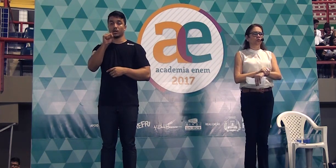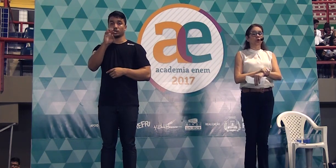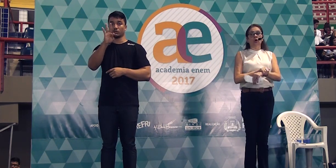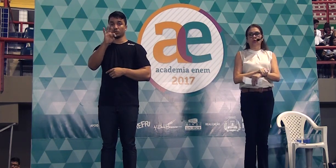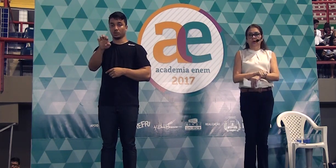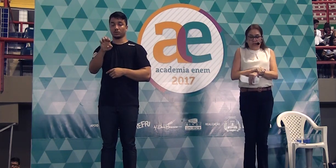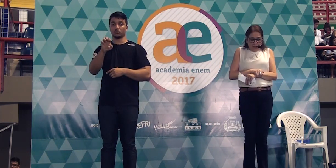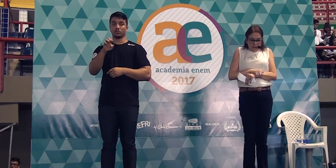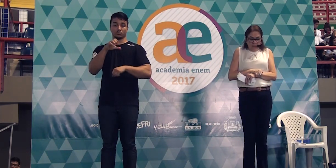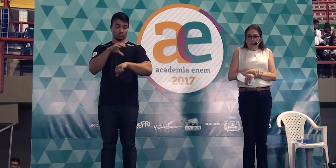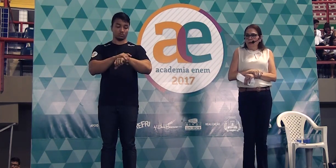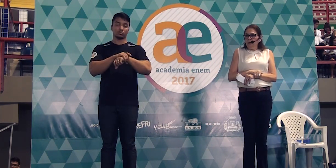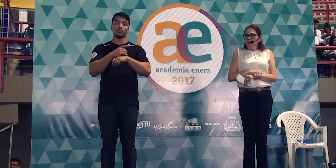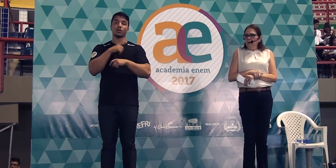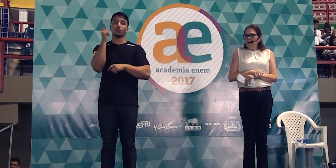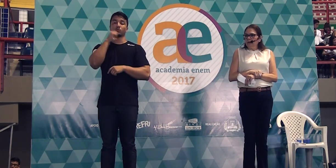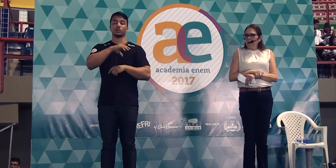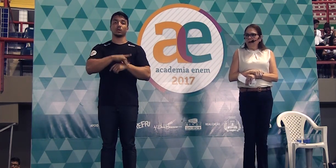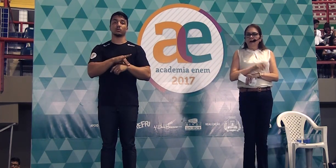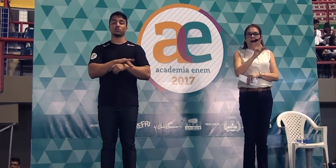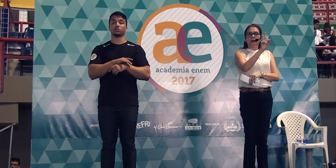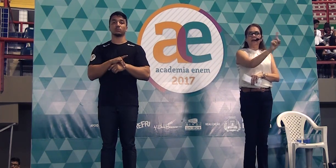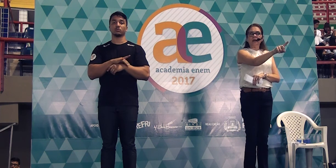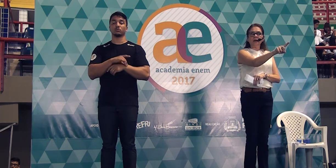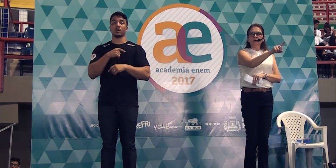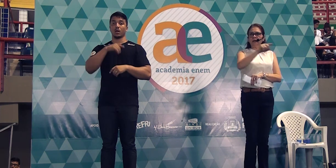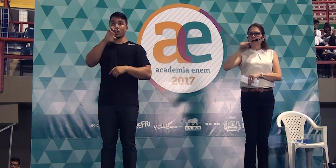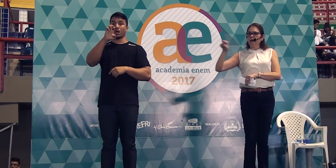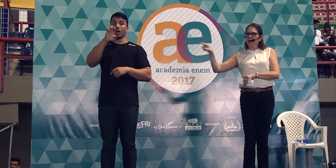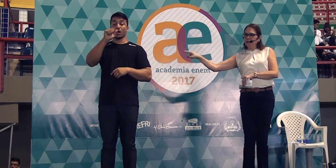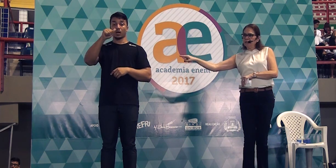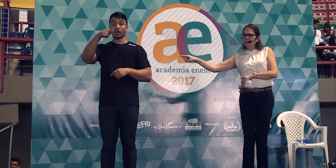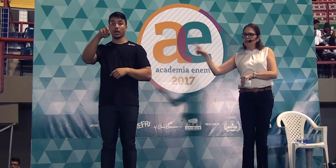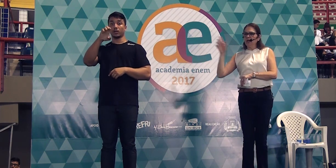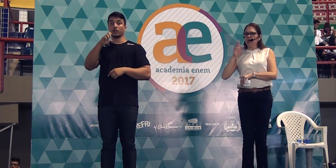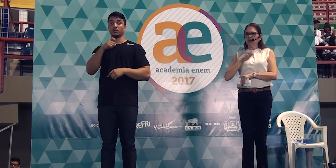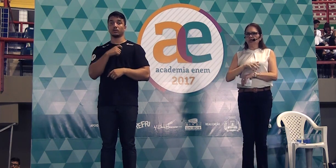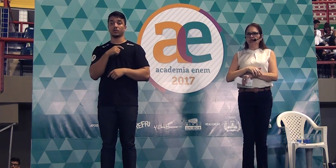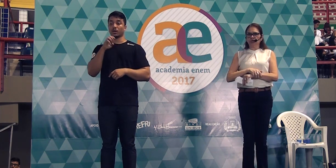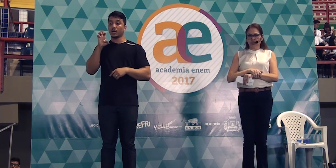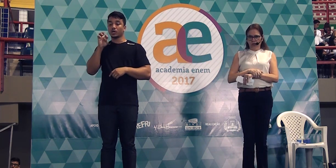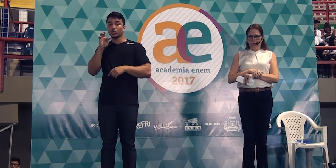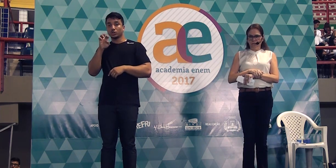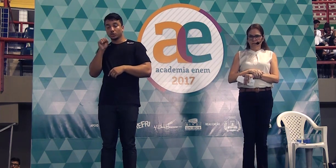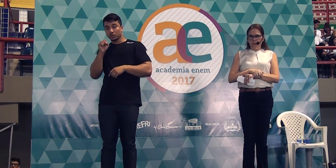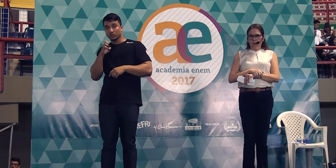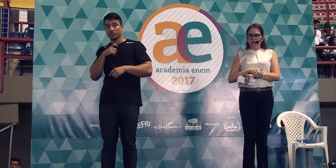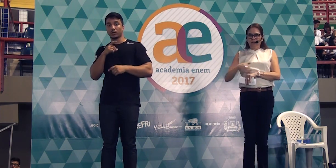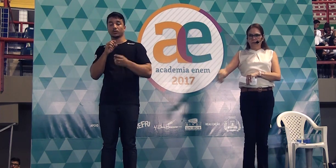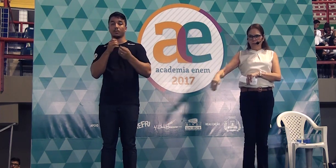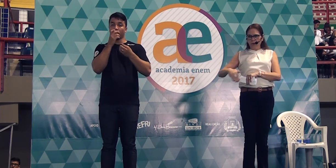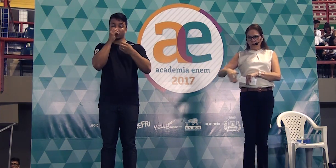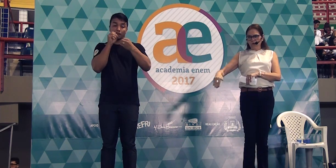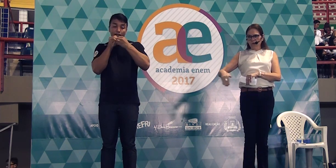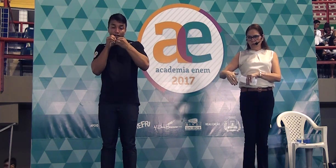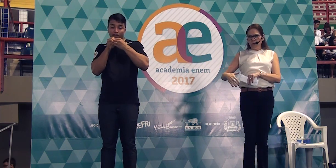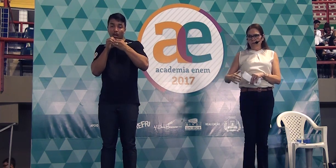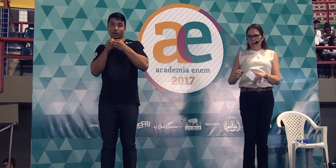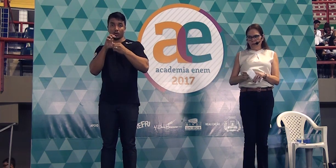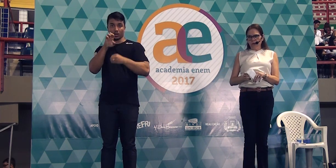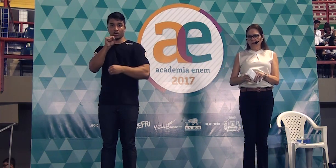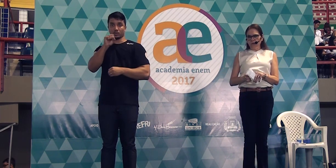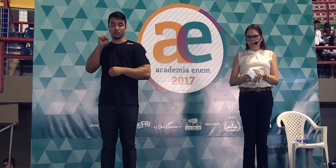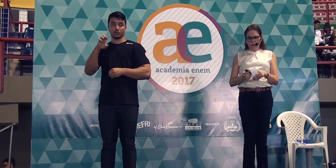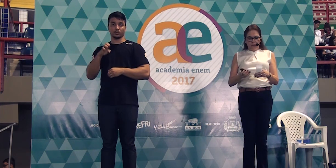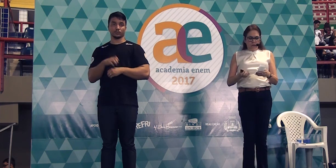eu toco está em mim tá aquele esse este quando está bem próximo